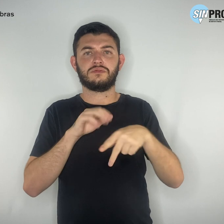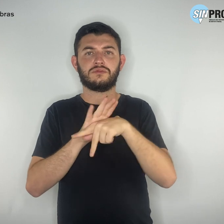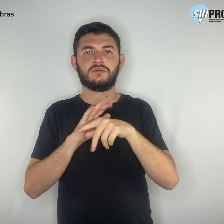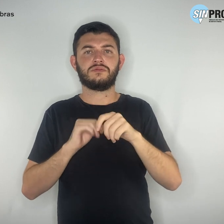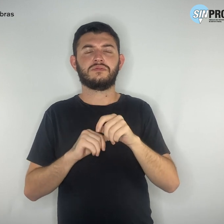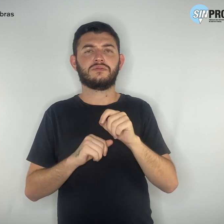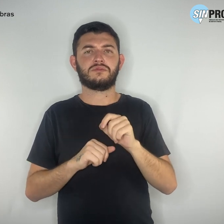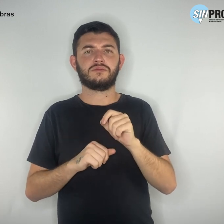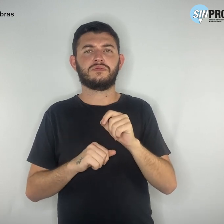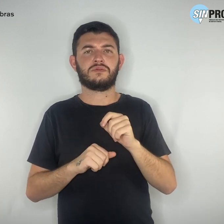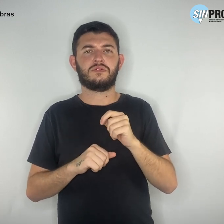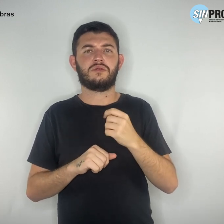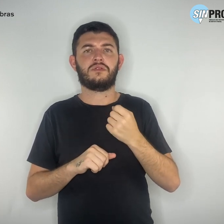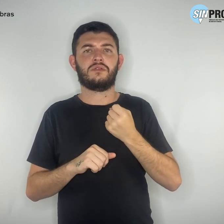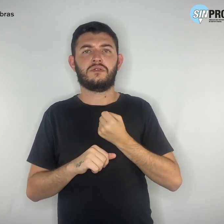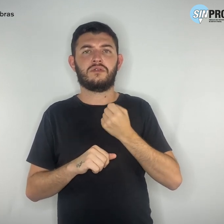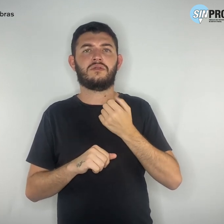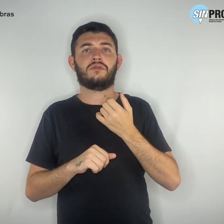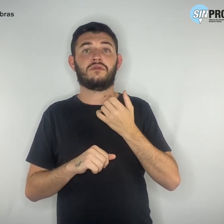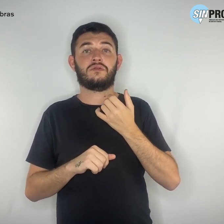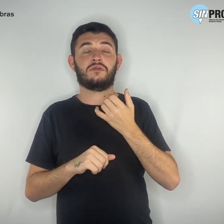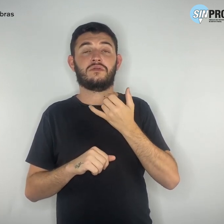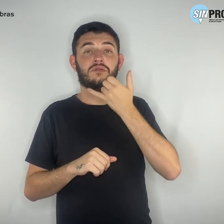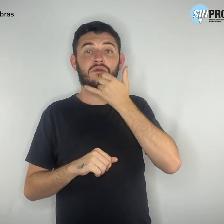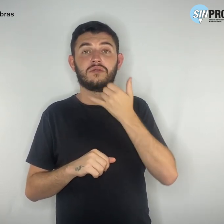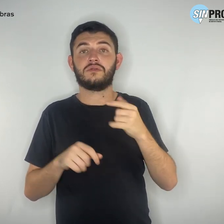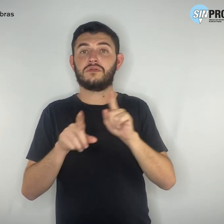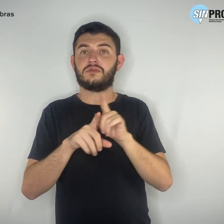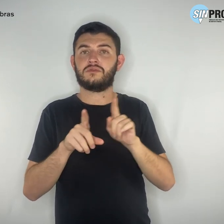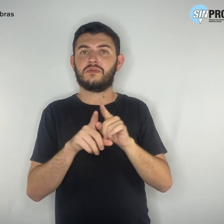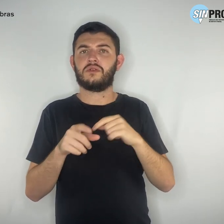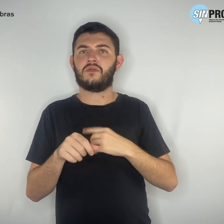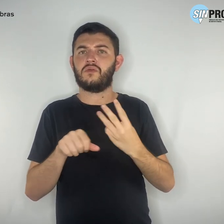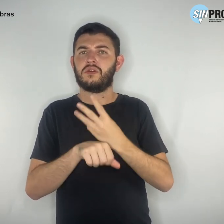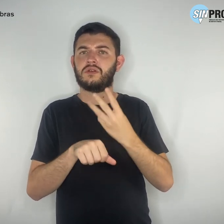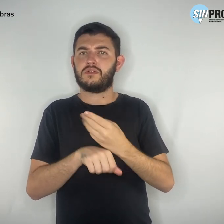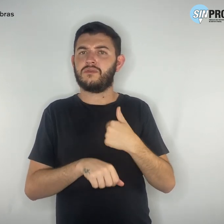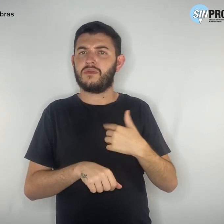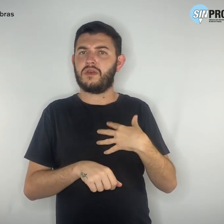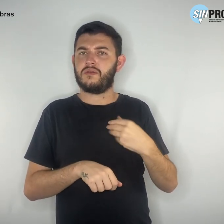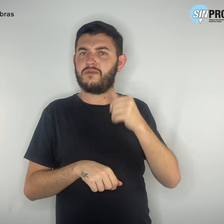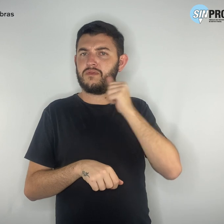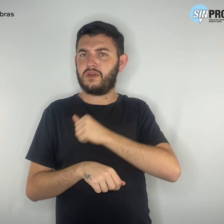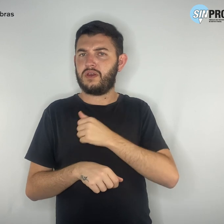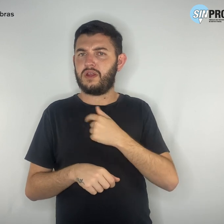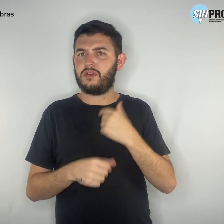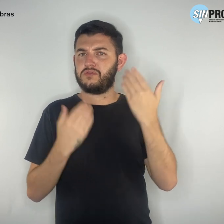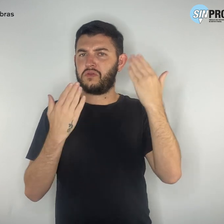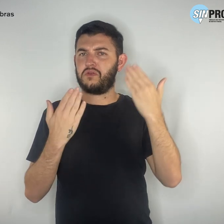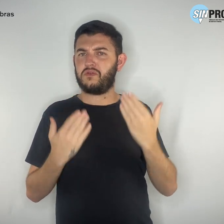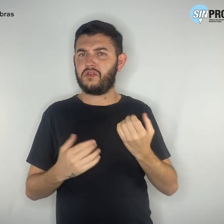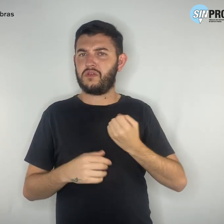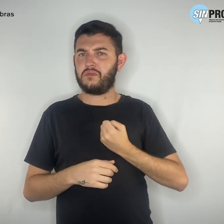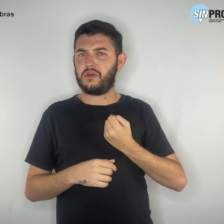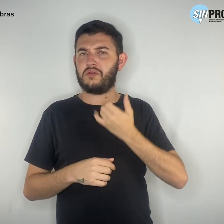e também pelo da filha dele. Desconfiei, pois o número era diferente do que eu tinha na